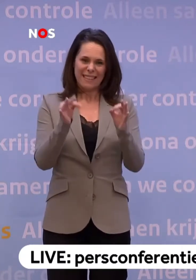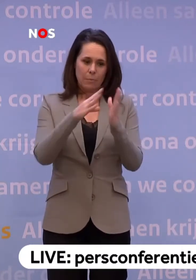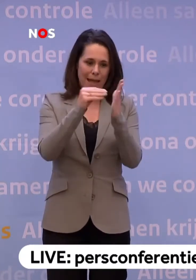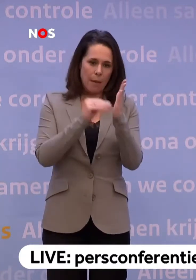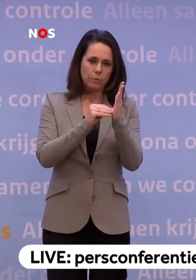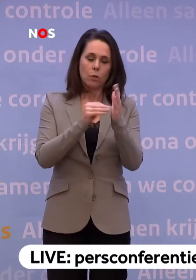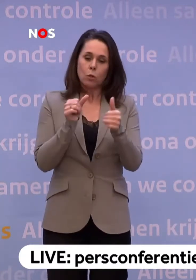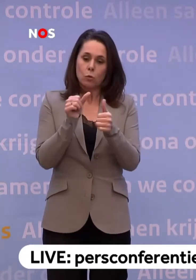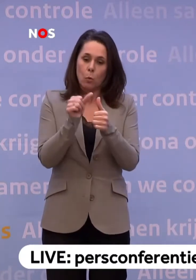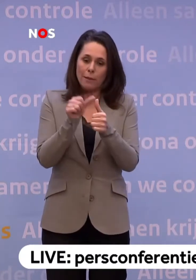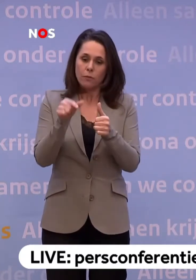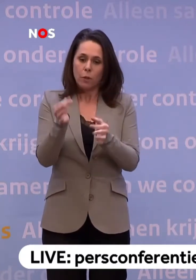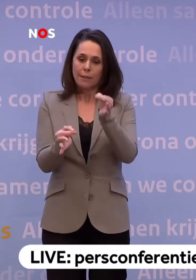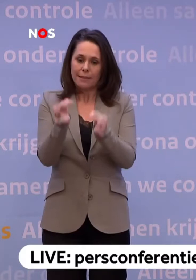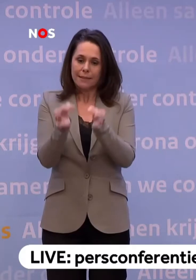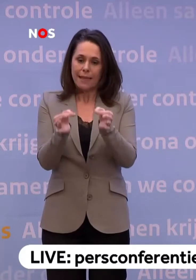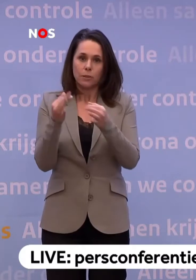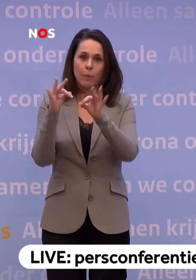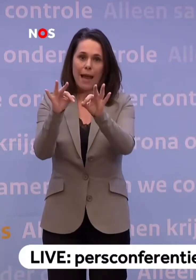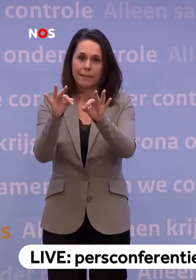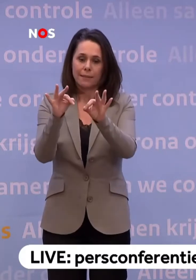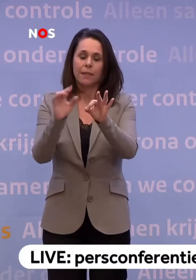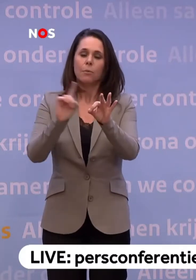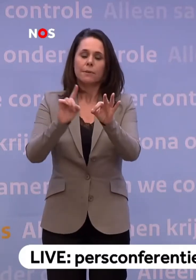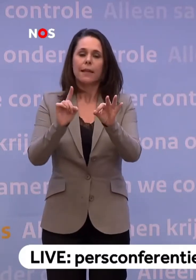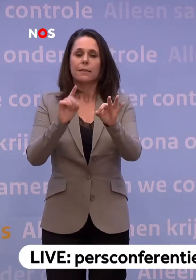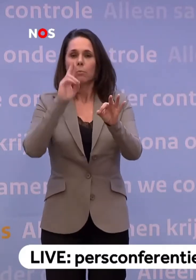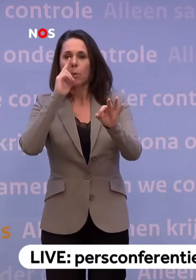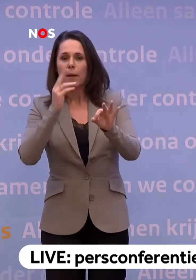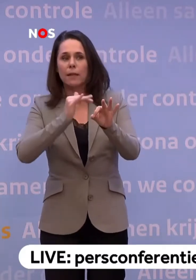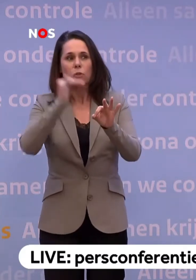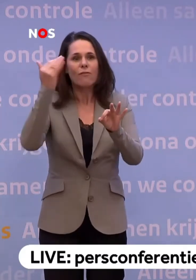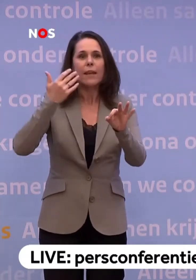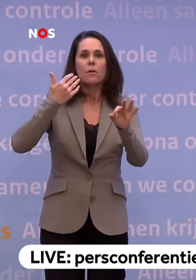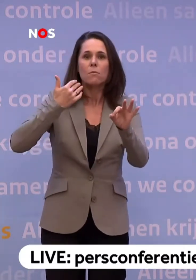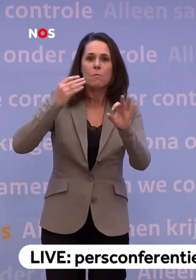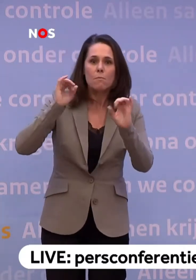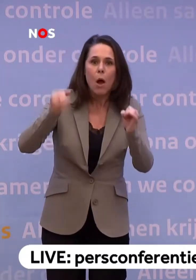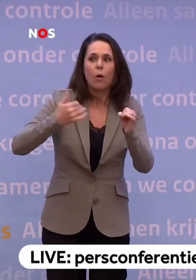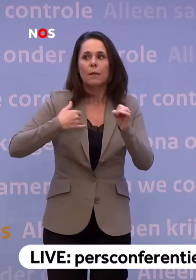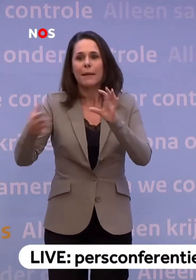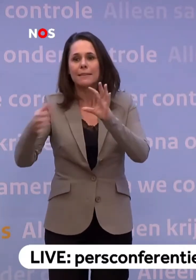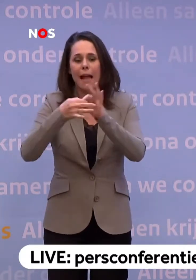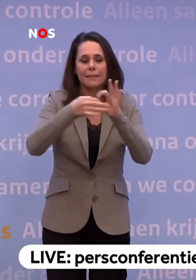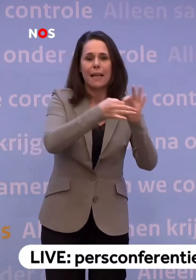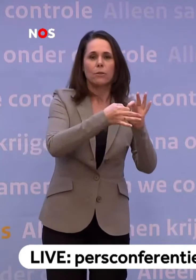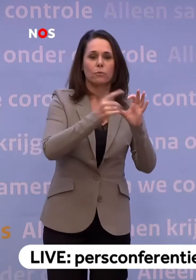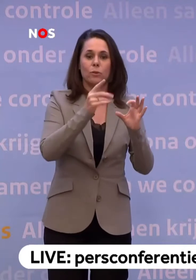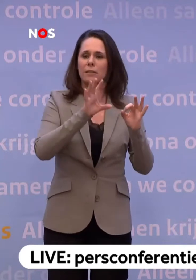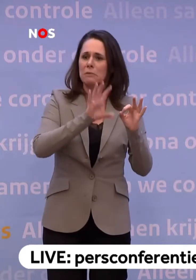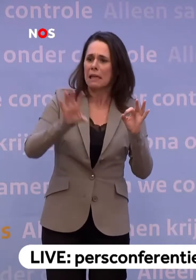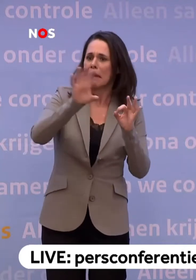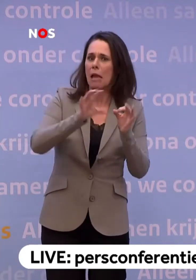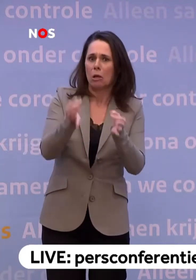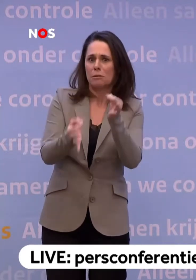apps ook voor je testbeleid, dat je die vergroot... ...door te zorgen dat de deelname zo hoog mogelijk is. Misschien dat we dat eerst eens in een regio moeten uittesten hoe dat dan